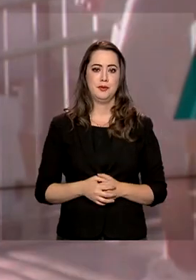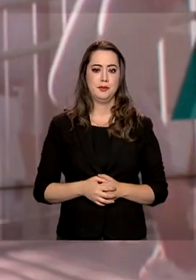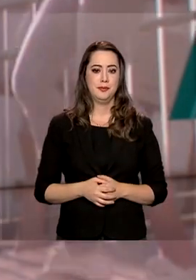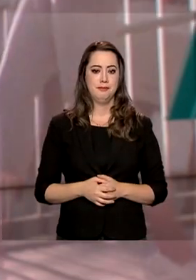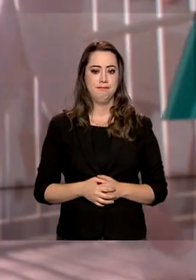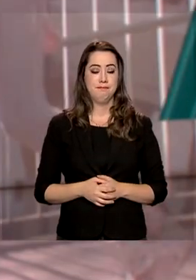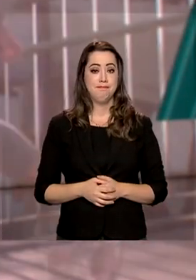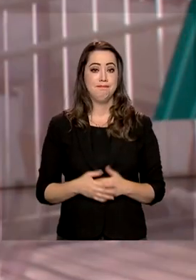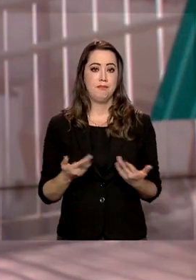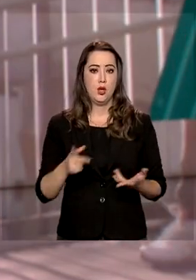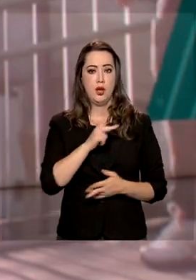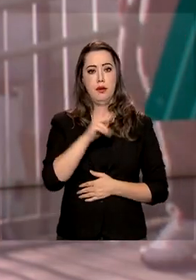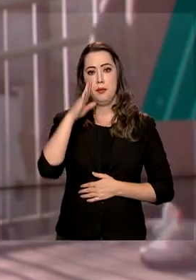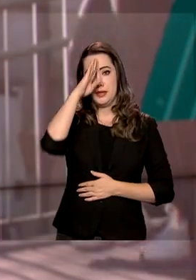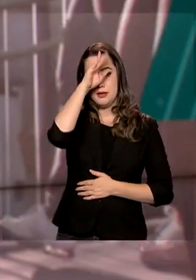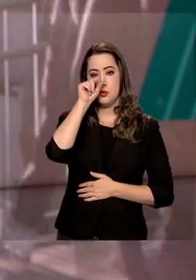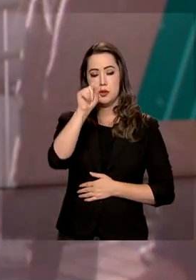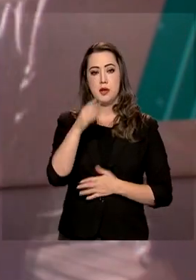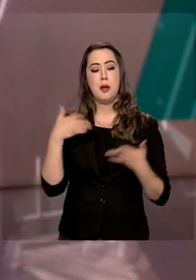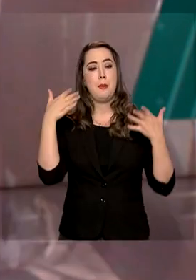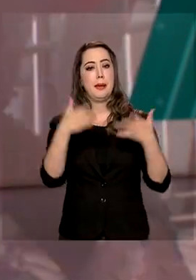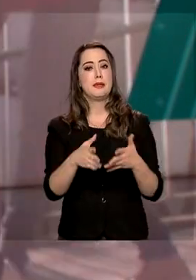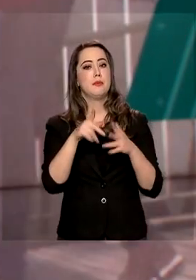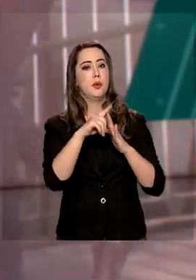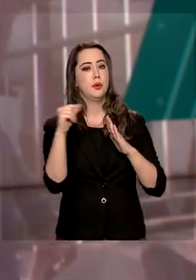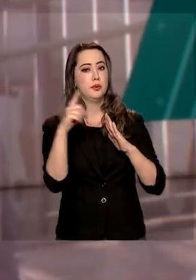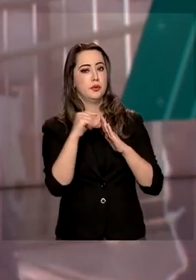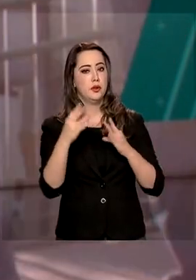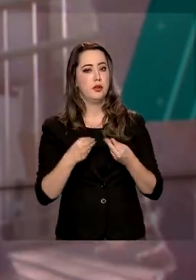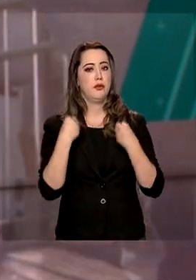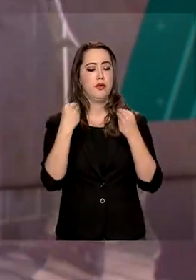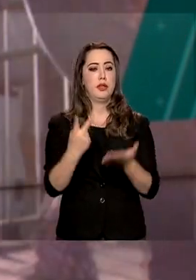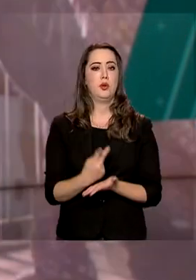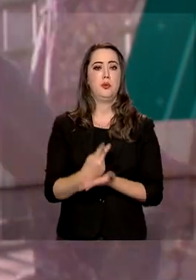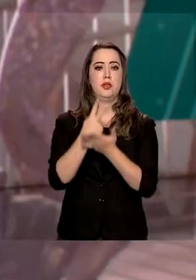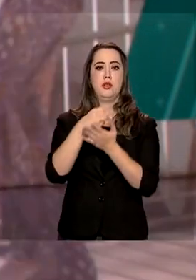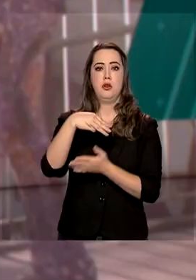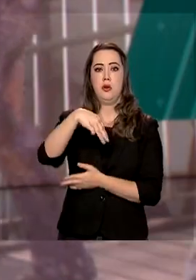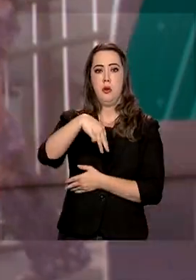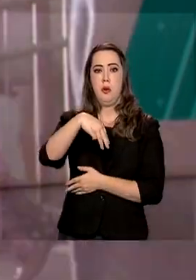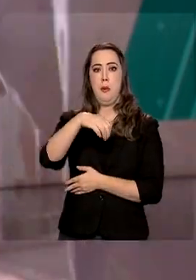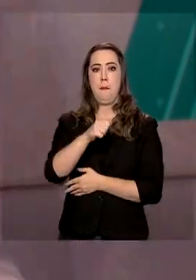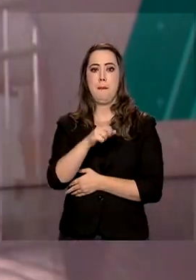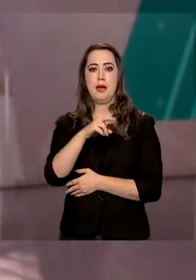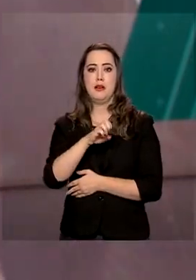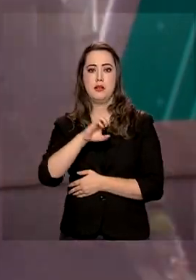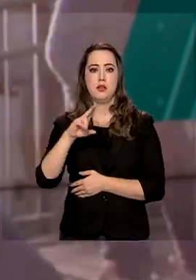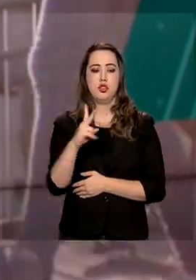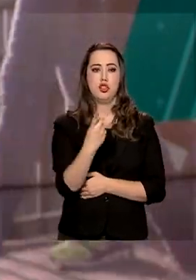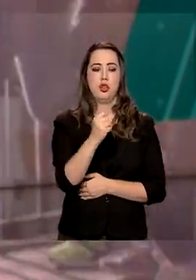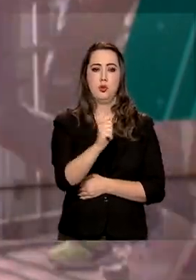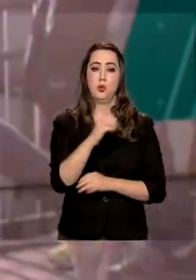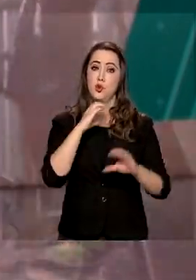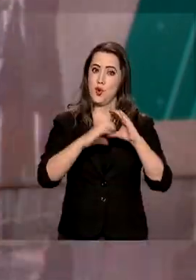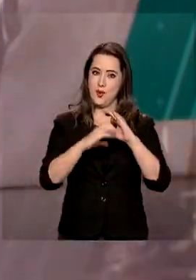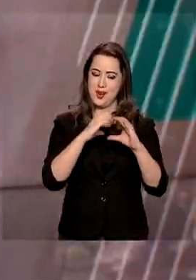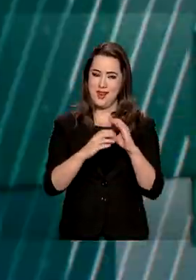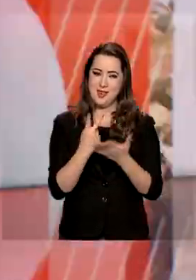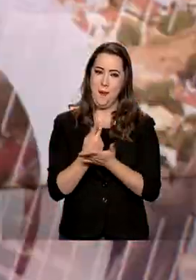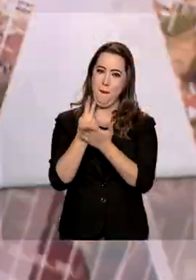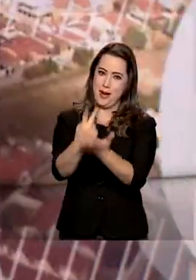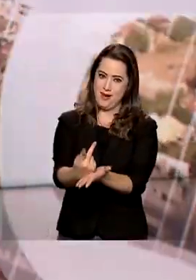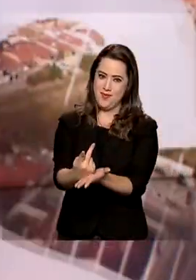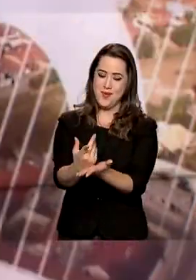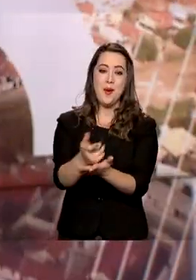O presidente Jair Bolsonaro participou no Palácio do Planalto da entrega do prêmio Marechal Rondon de Comunicações. A premiação